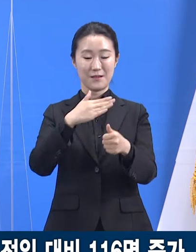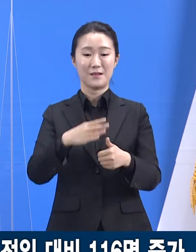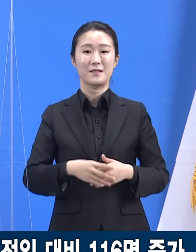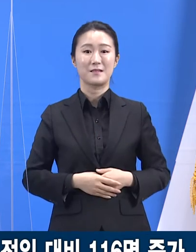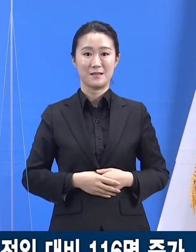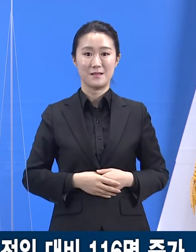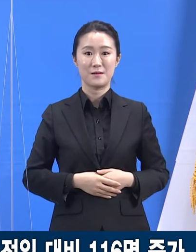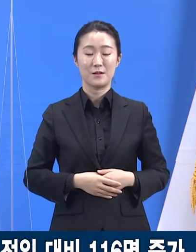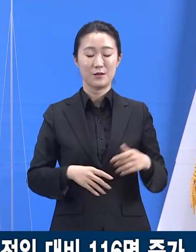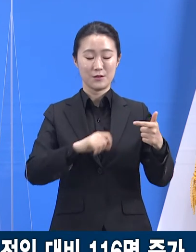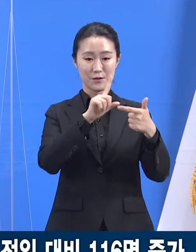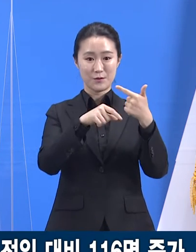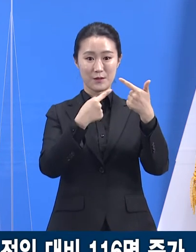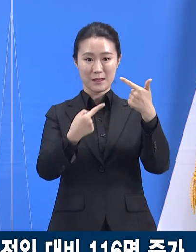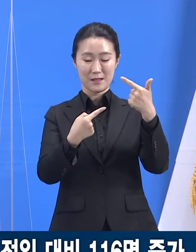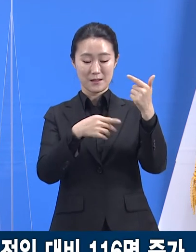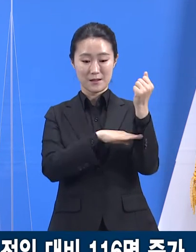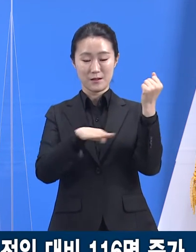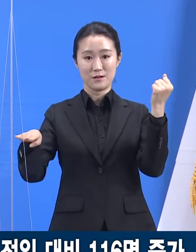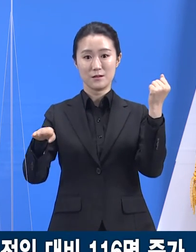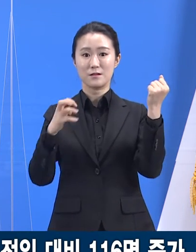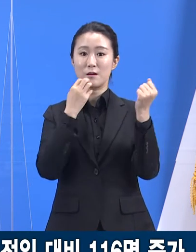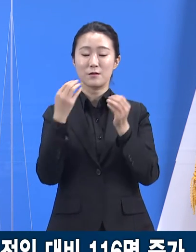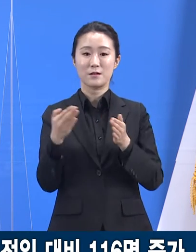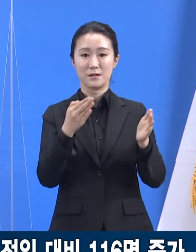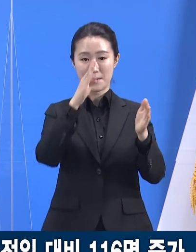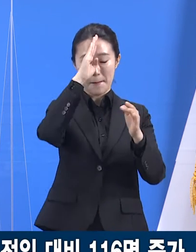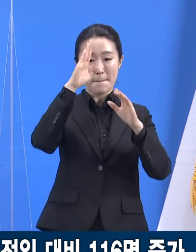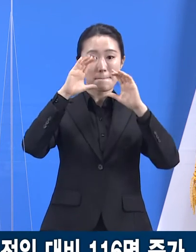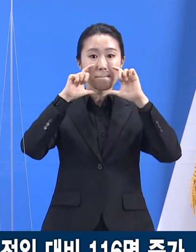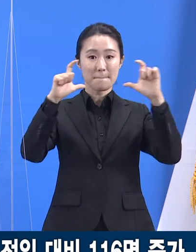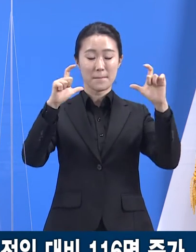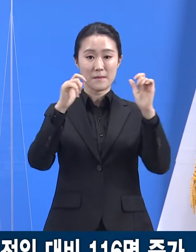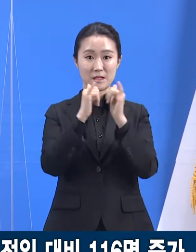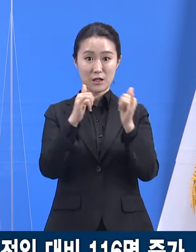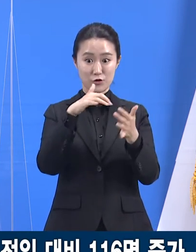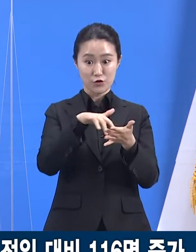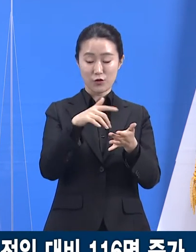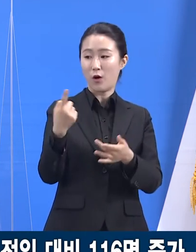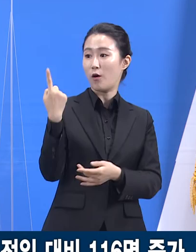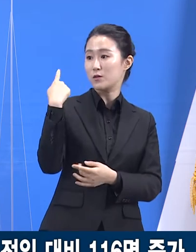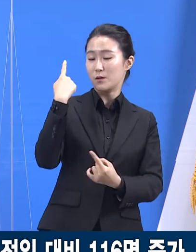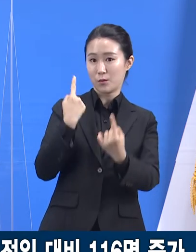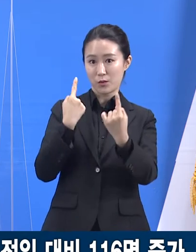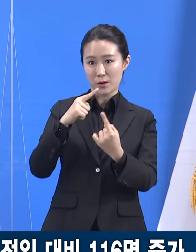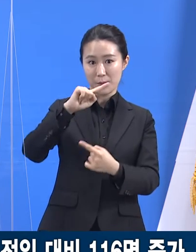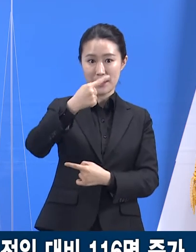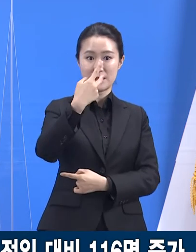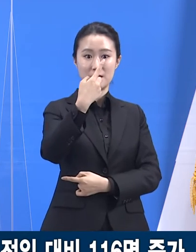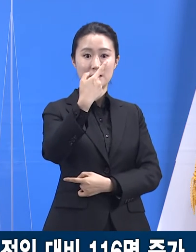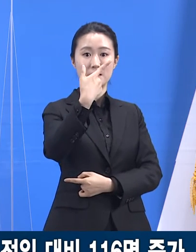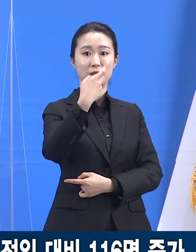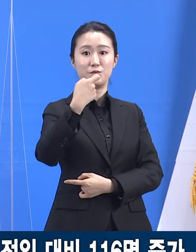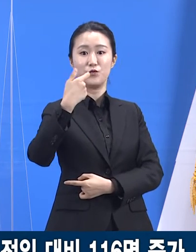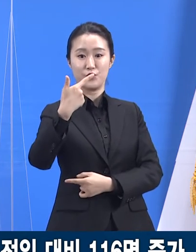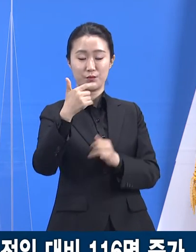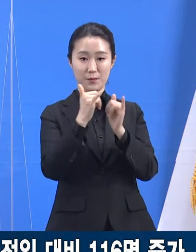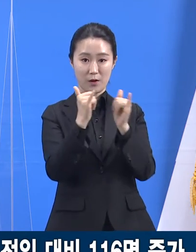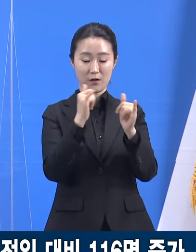기준 경기도의 확진자 수는 전일 오전 0시 대비 116명이 증가한 총 39